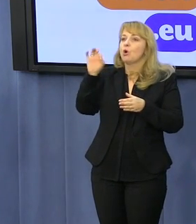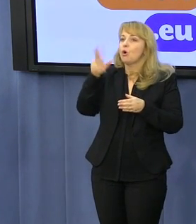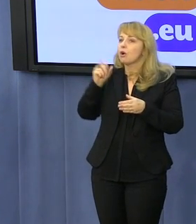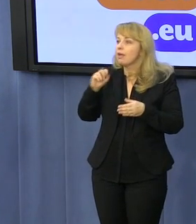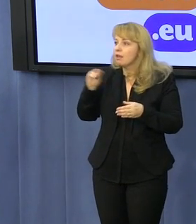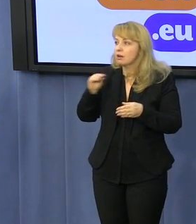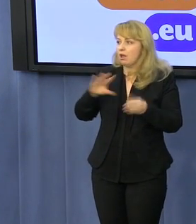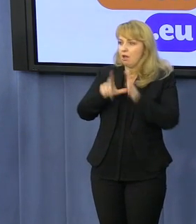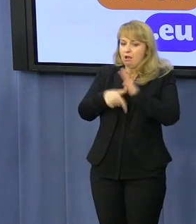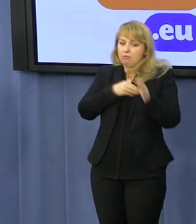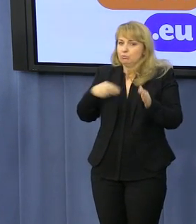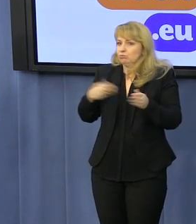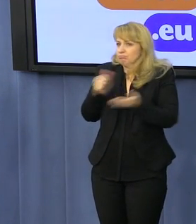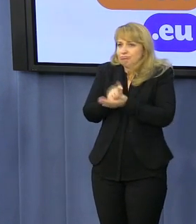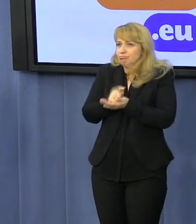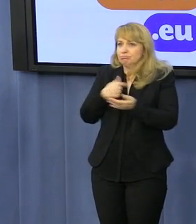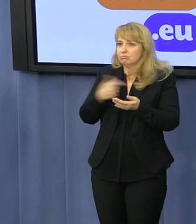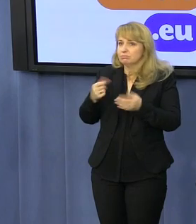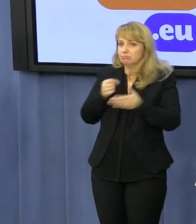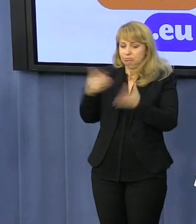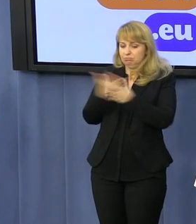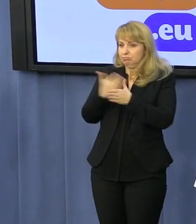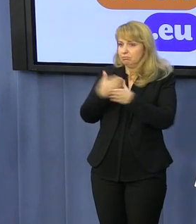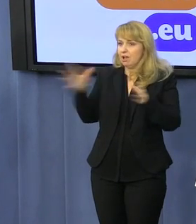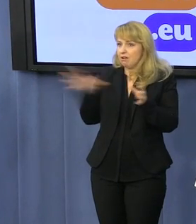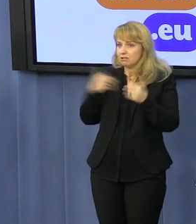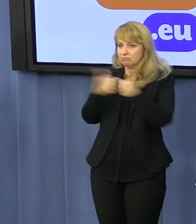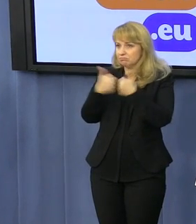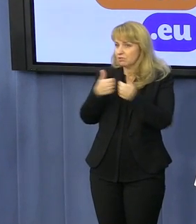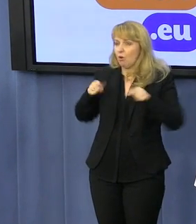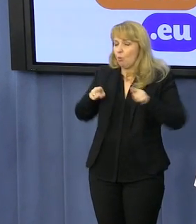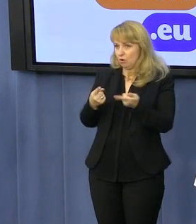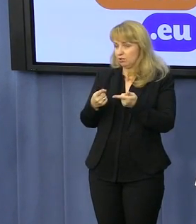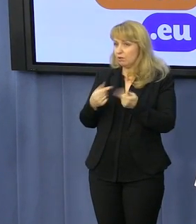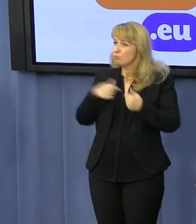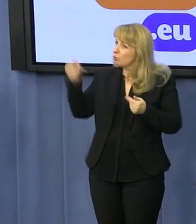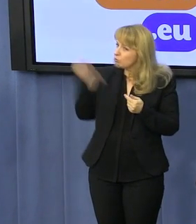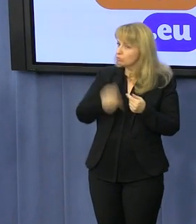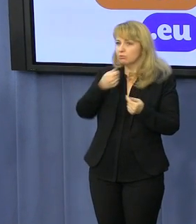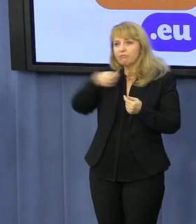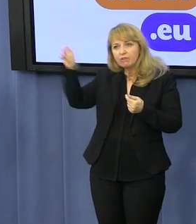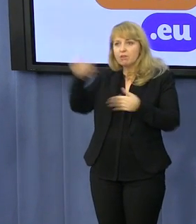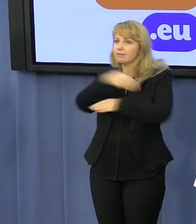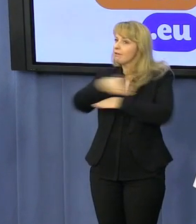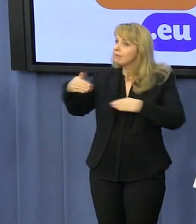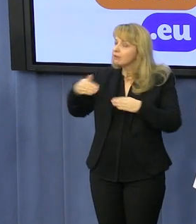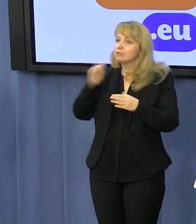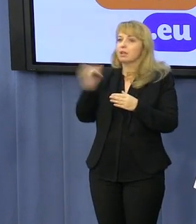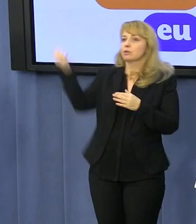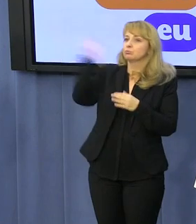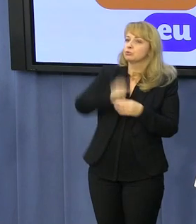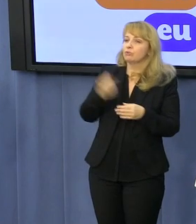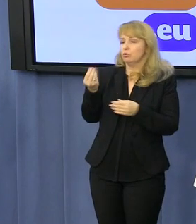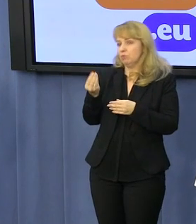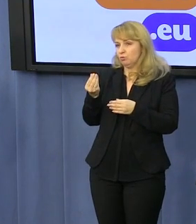grać u siebie. Coraz częściej zdarza nam się jechać za granicę i przywozić pieniądze, a nie zostawiać je za